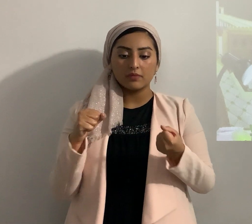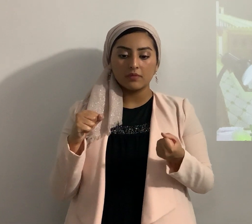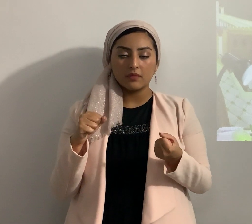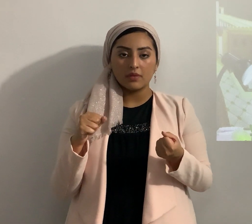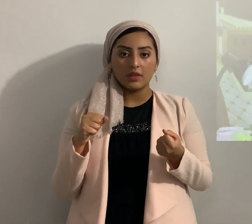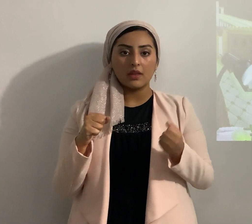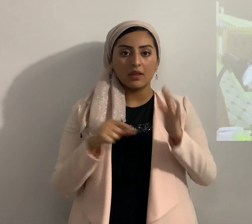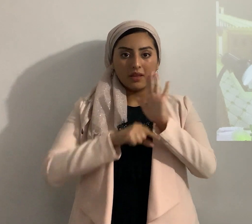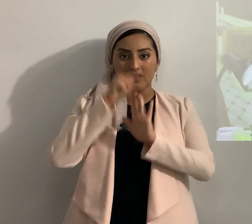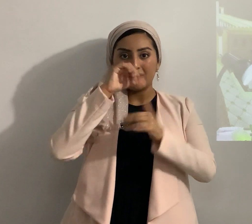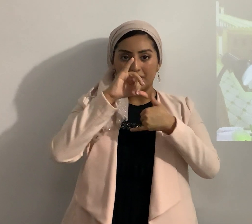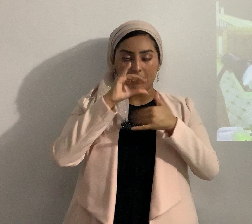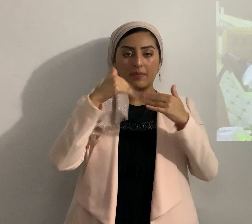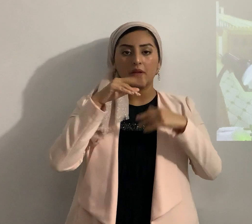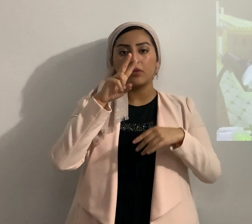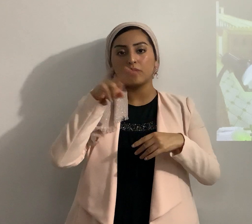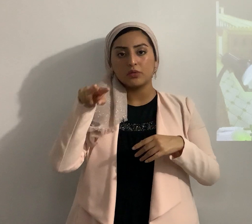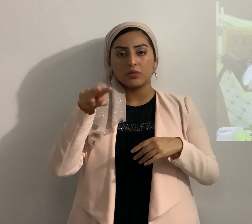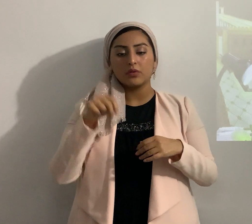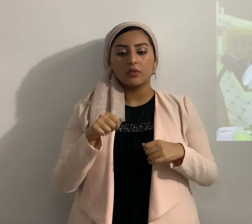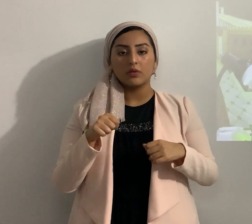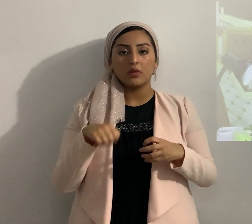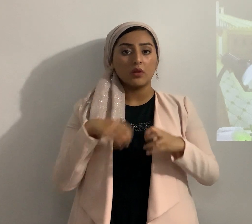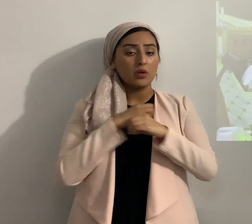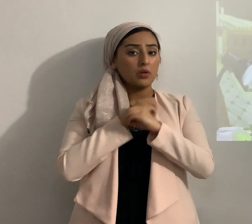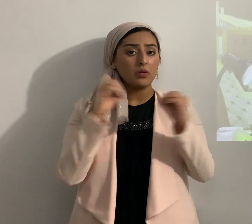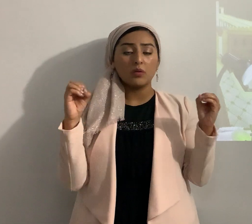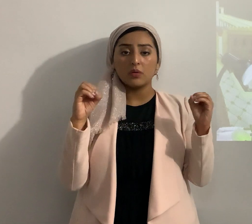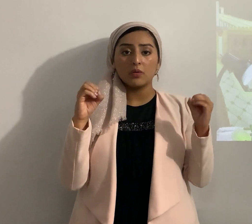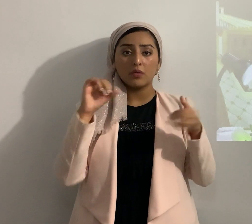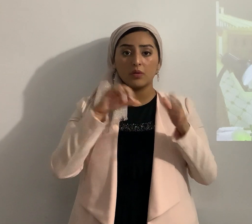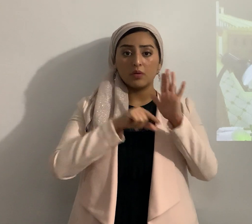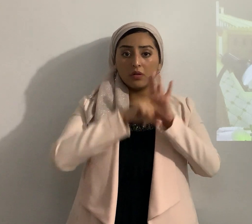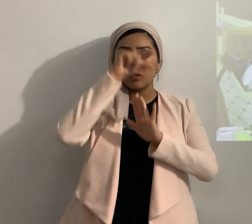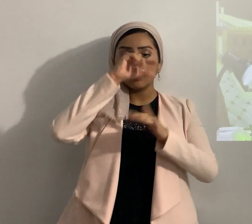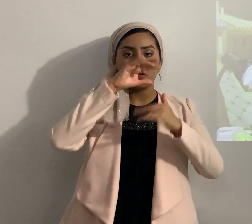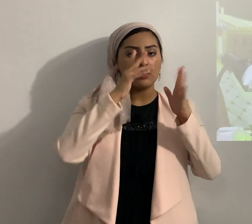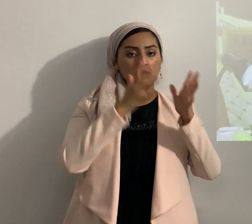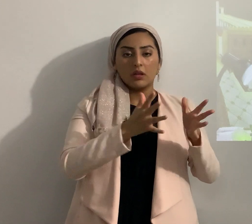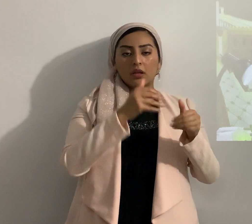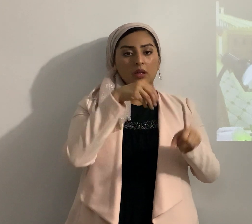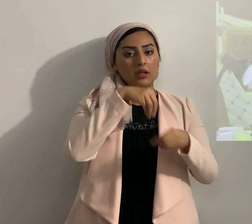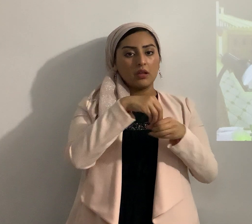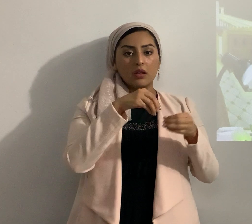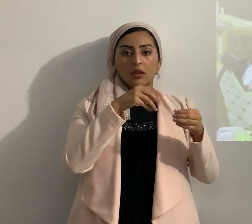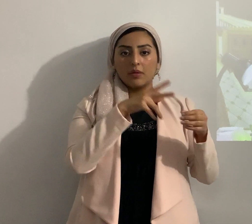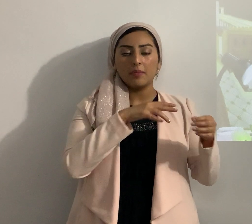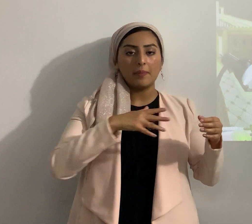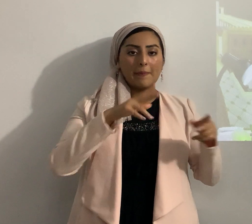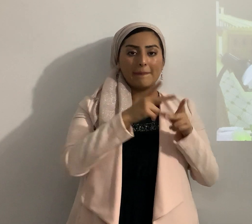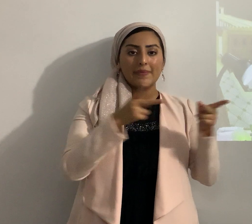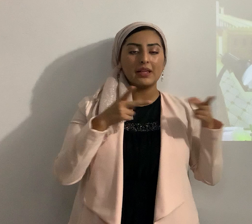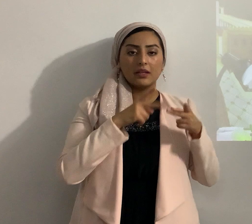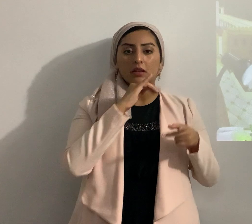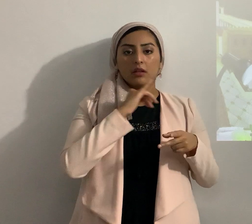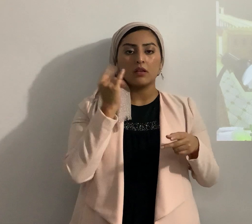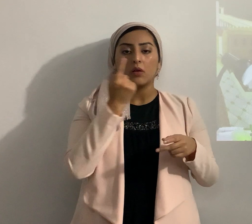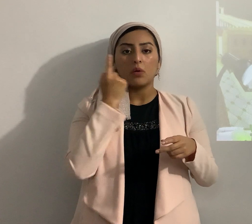ahora 22 ninguno de los Anaseos quedó en la tierra de los hijos de Israel solamente quedaron en Gaza